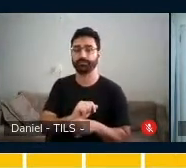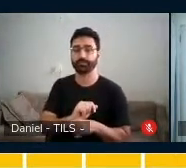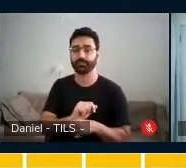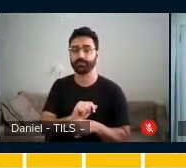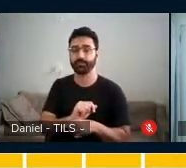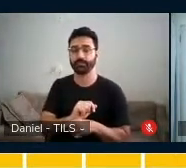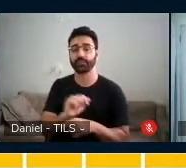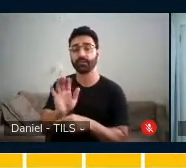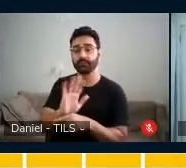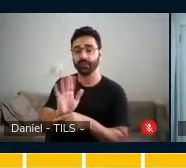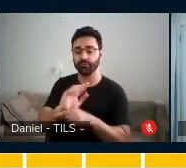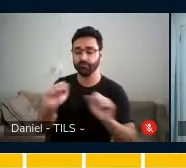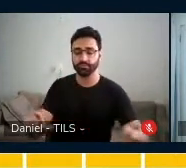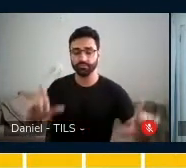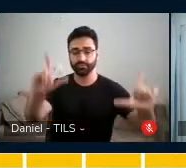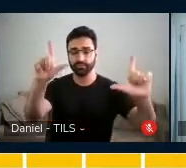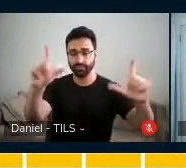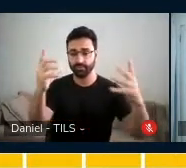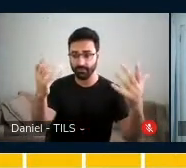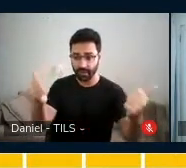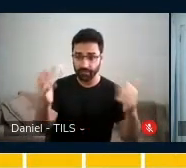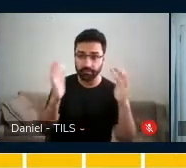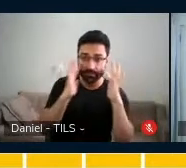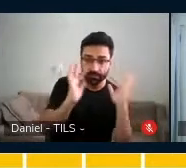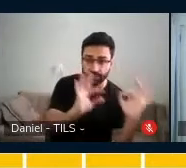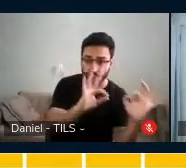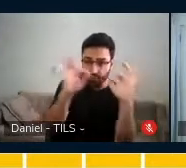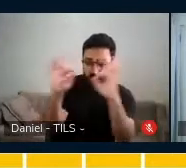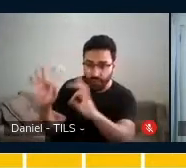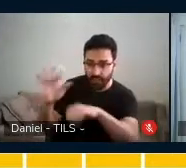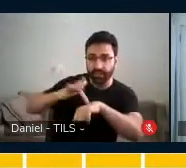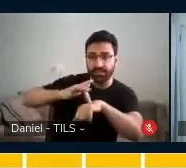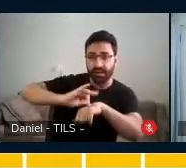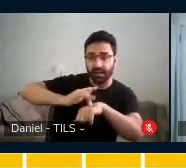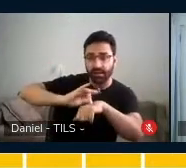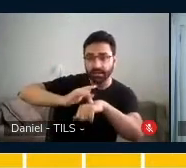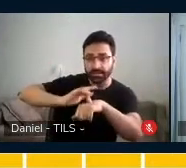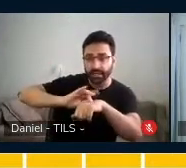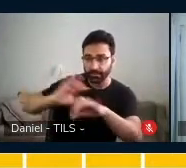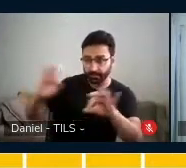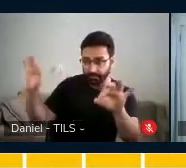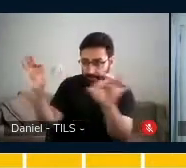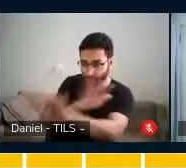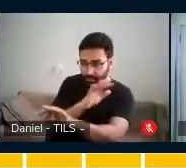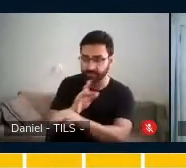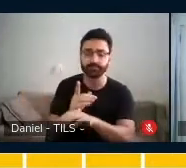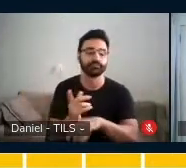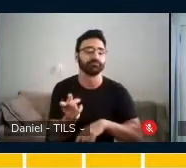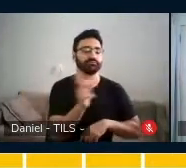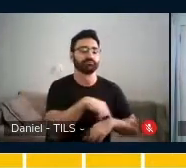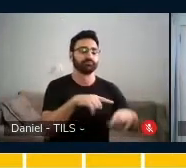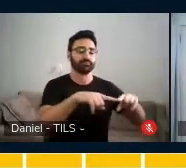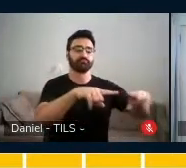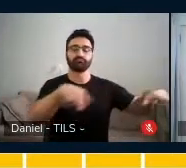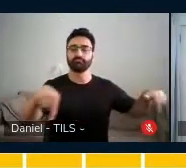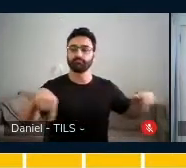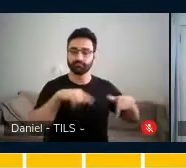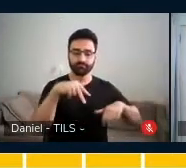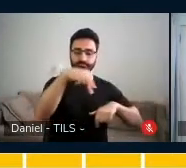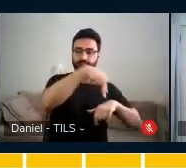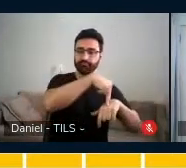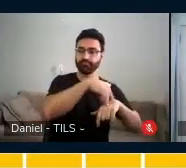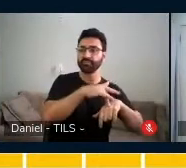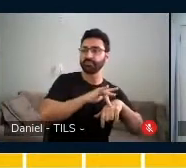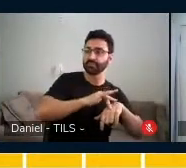na tela, a gente vai assistir os passos e depois a gente vai para o pátio para poder fazer o ensaio.